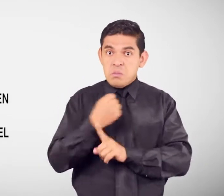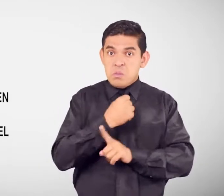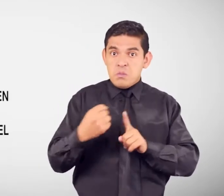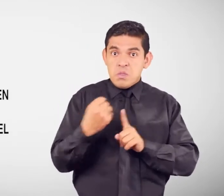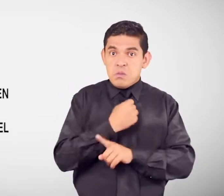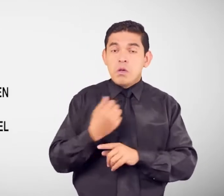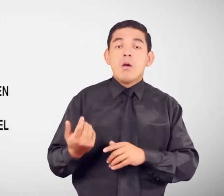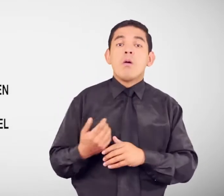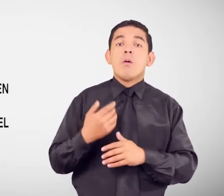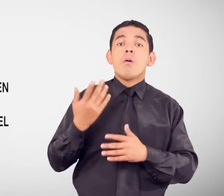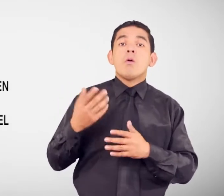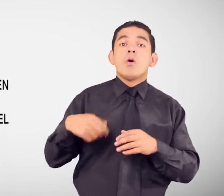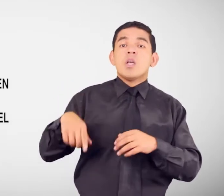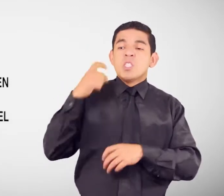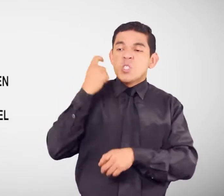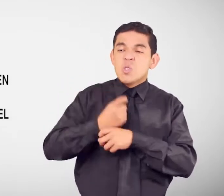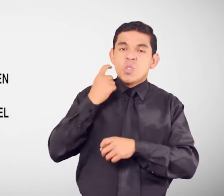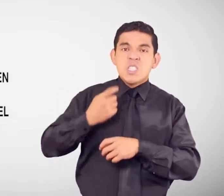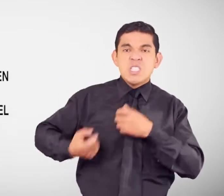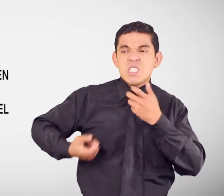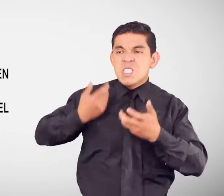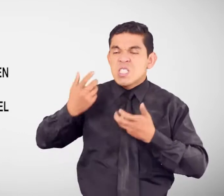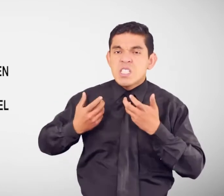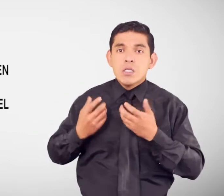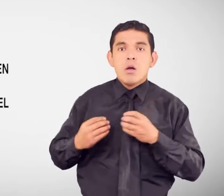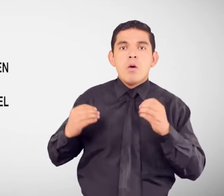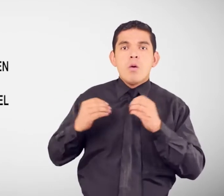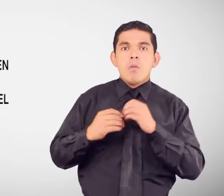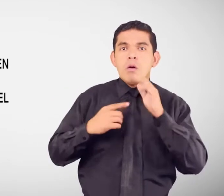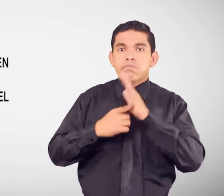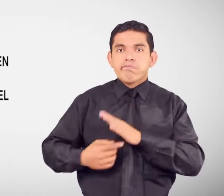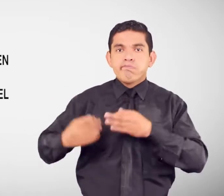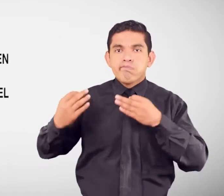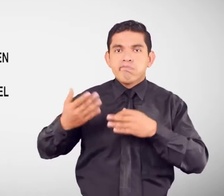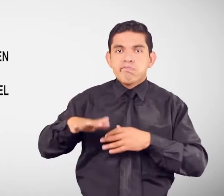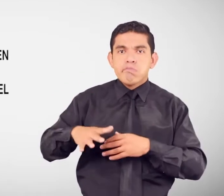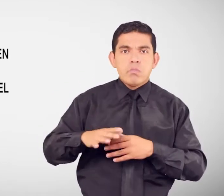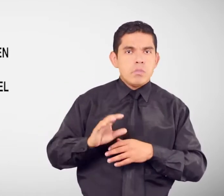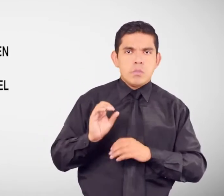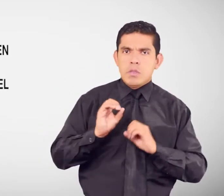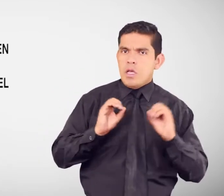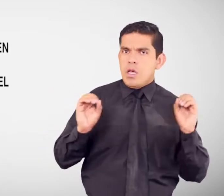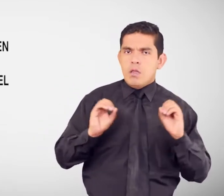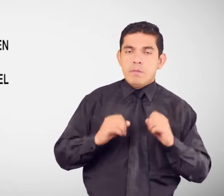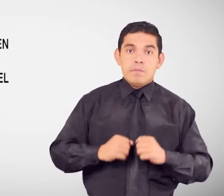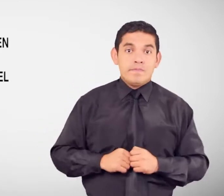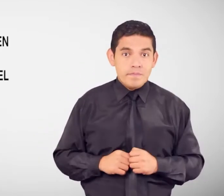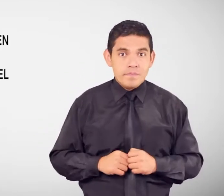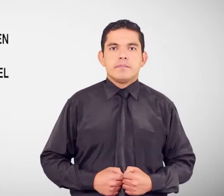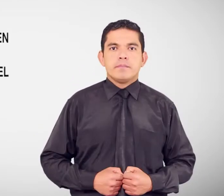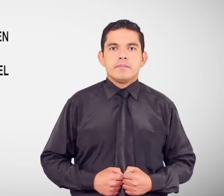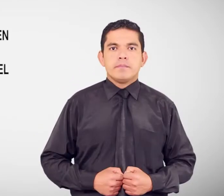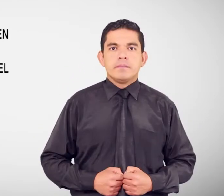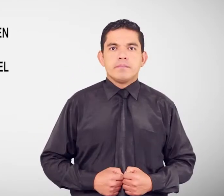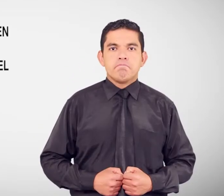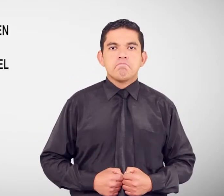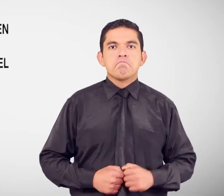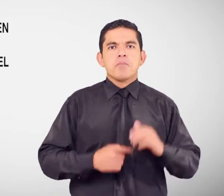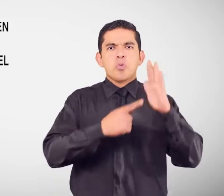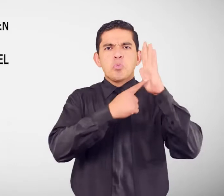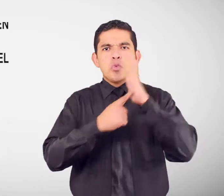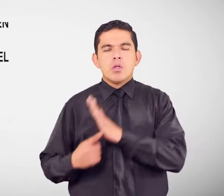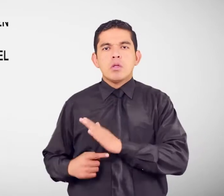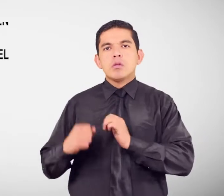Inhumanos Y degradantes Vulneración De los derechos En materia de violencia Contra la mujer O miembros Del